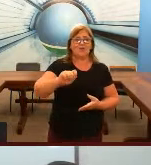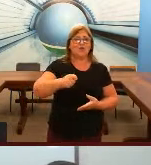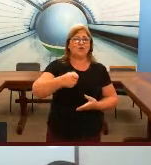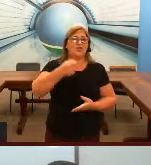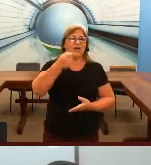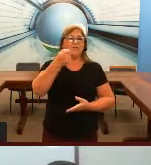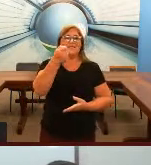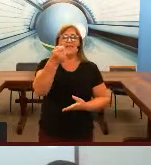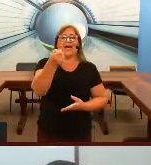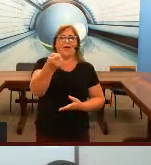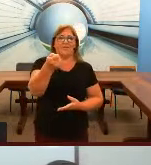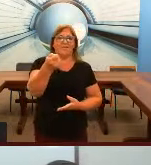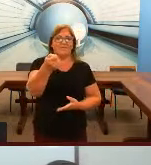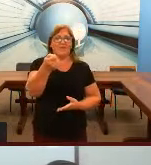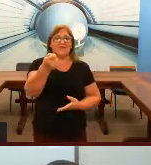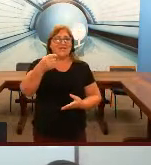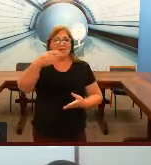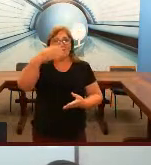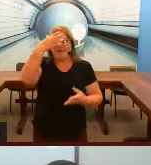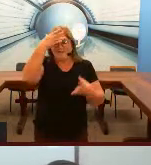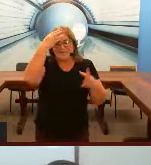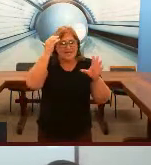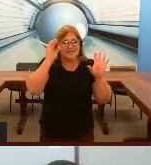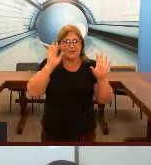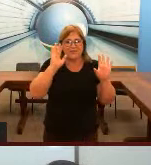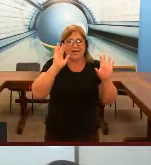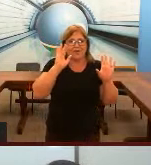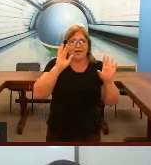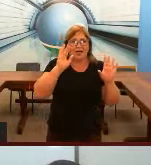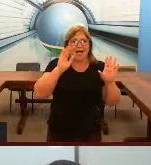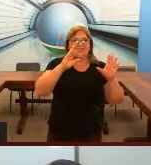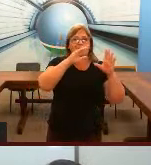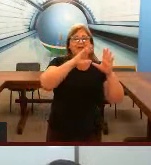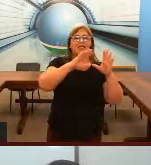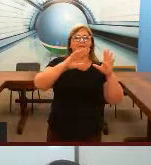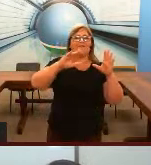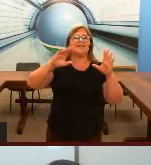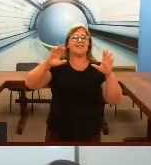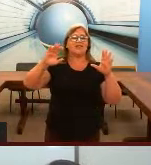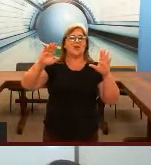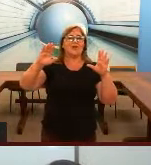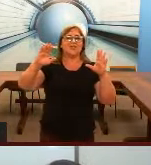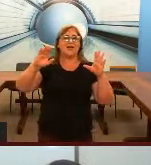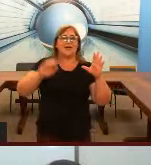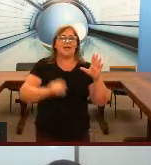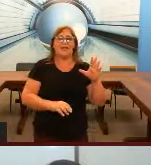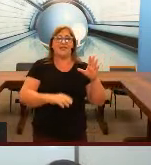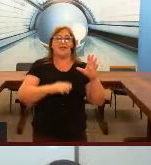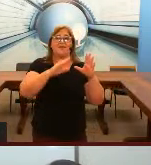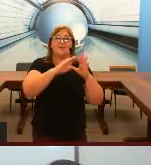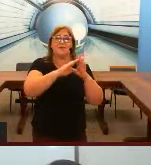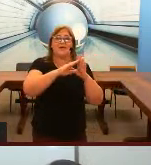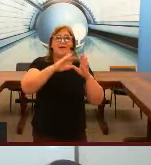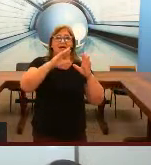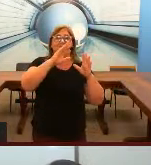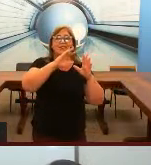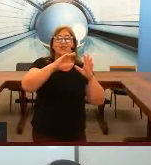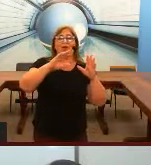o surdo te dá um sinal, mas você não lembra, você esqueceu o sinal. Aí você pede ele para fazer datilologia. E se ele vai fazer o quê? Ele vai só